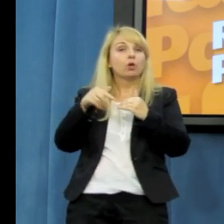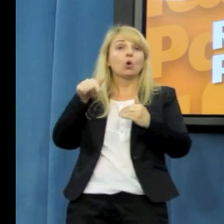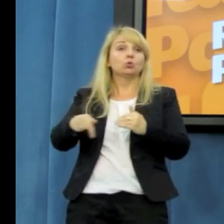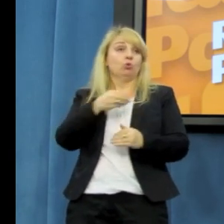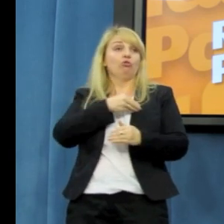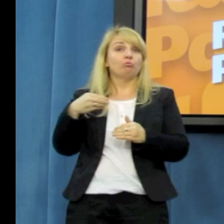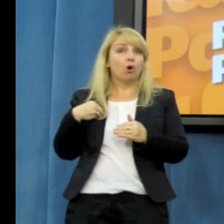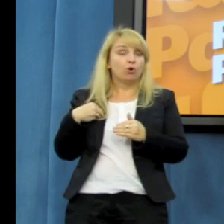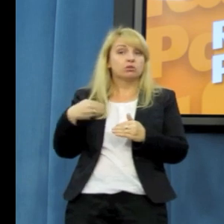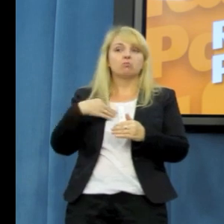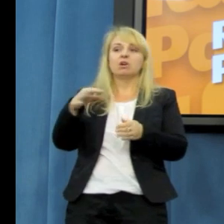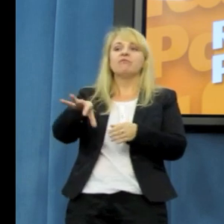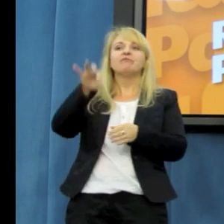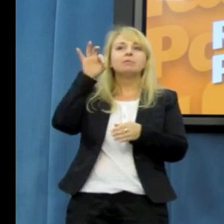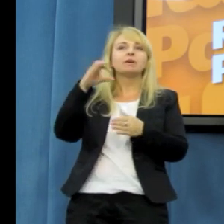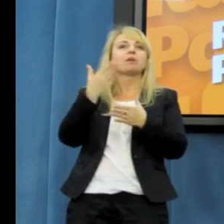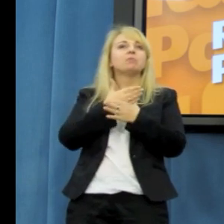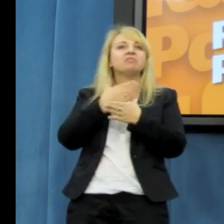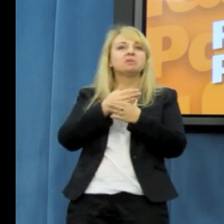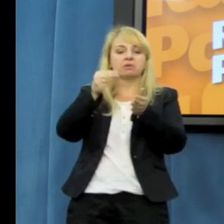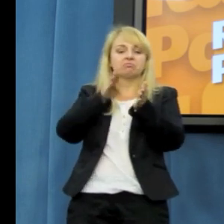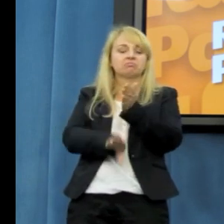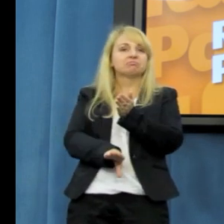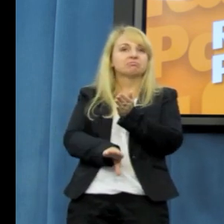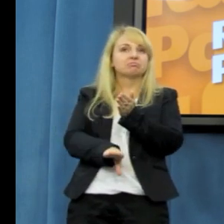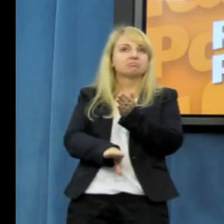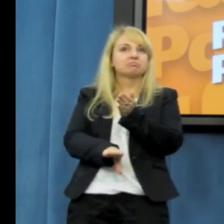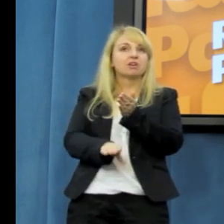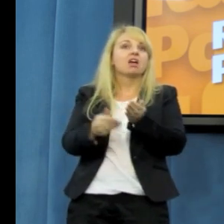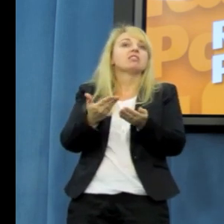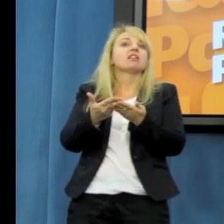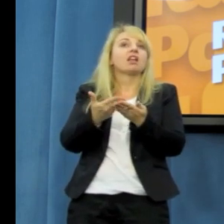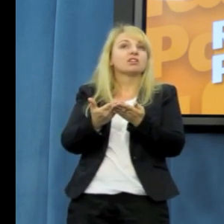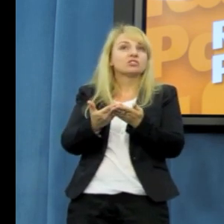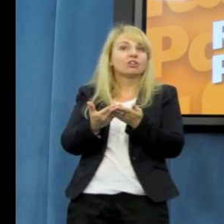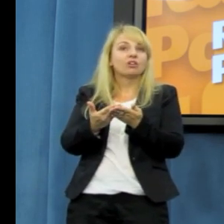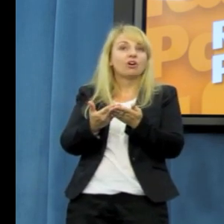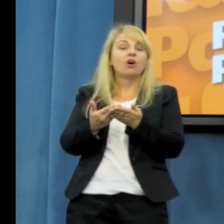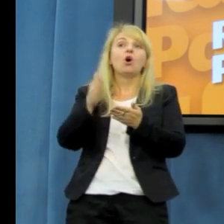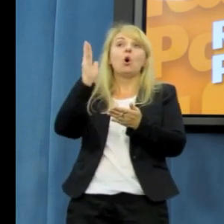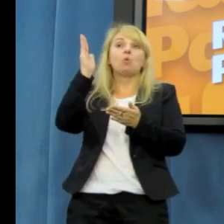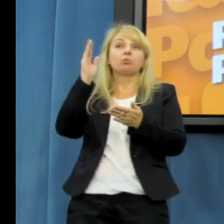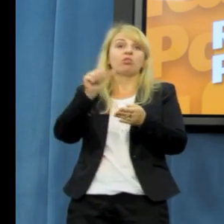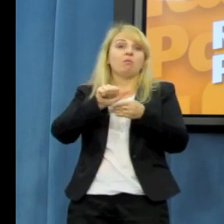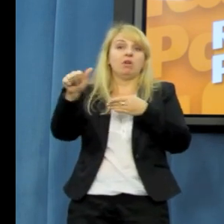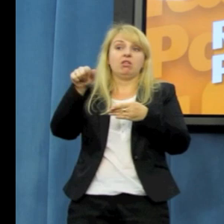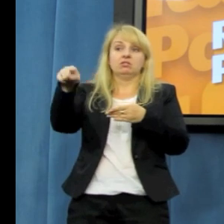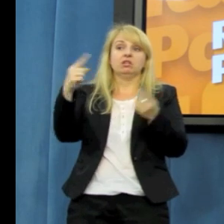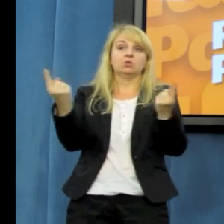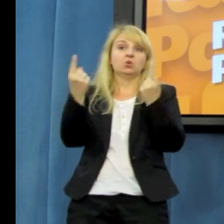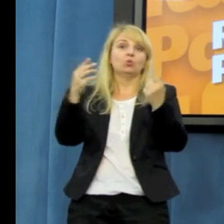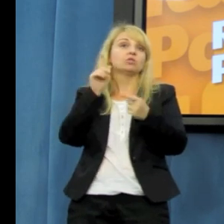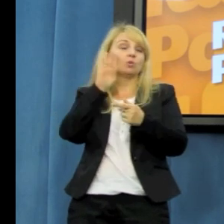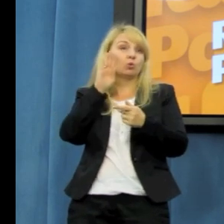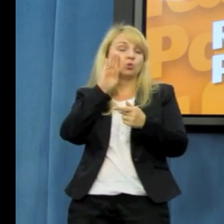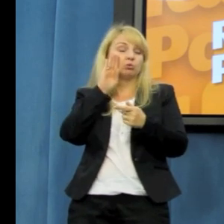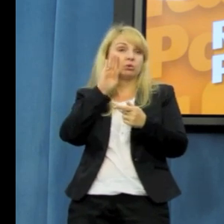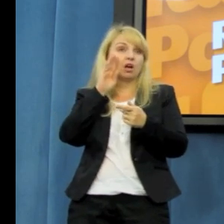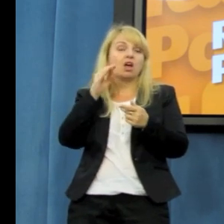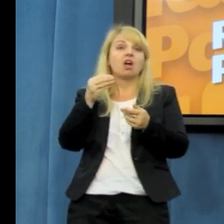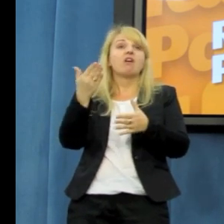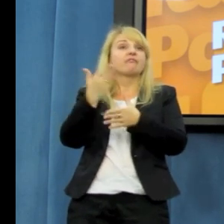oczywiście ten przykład właśnie dzisiejszy. Nielogiczne.